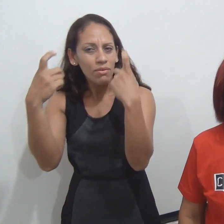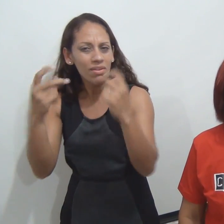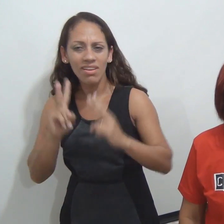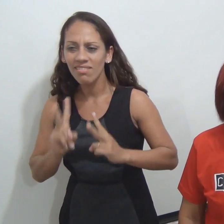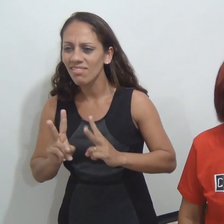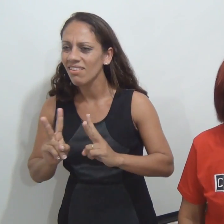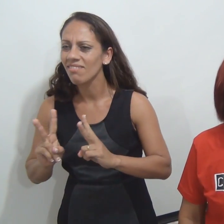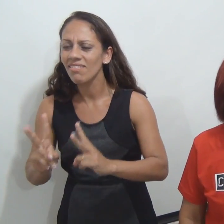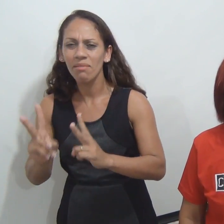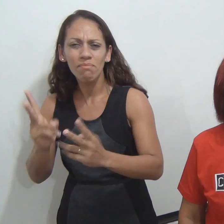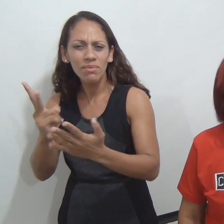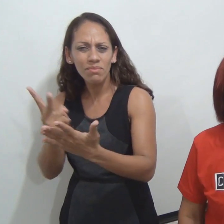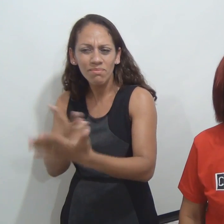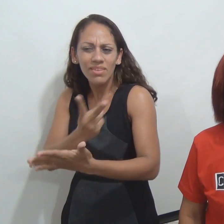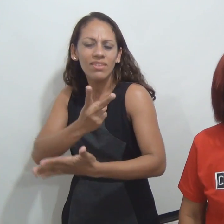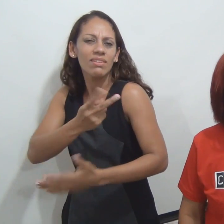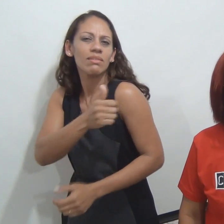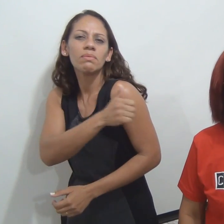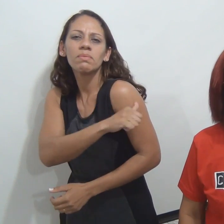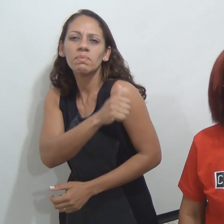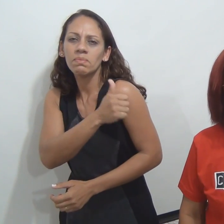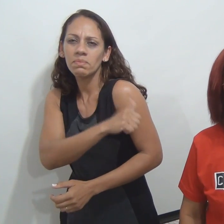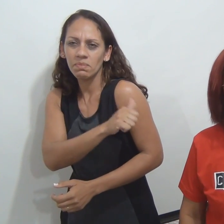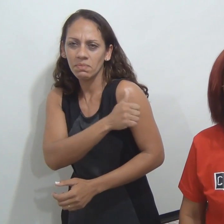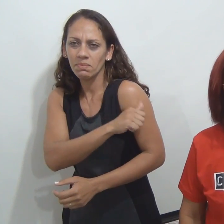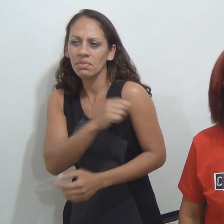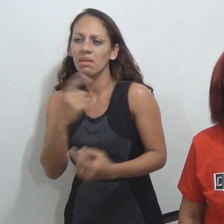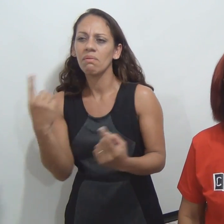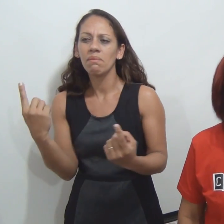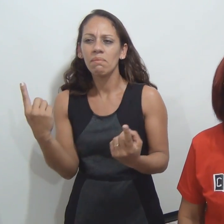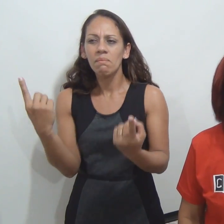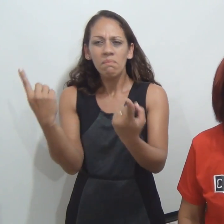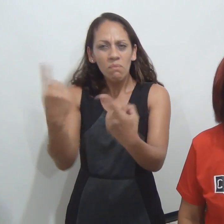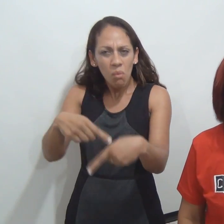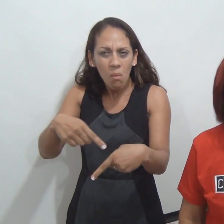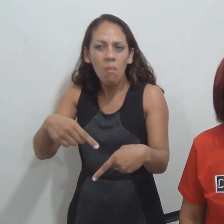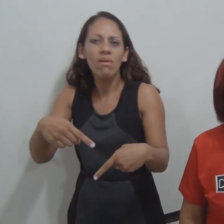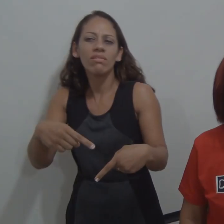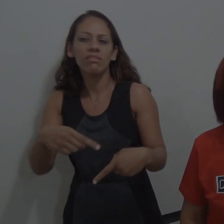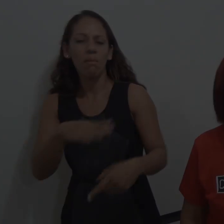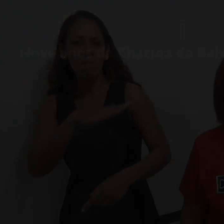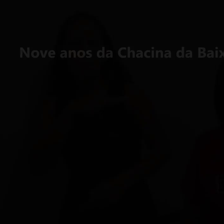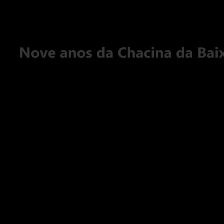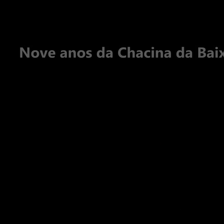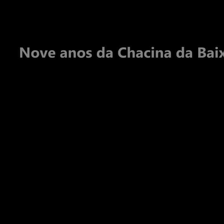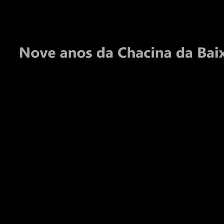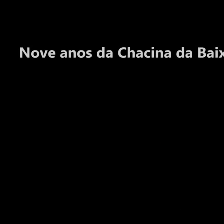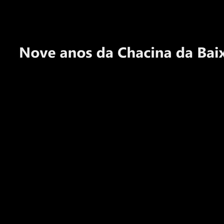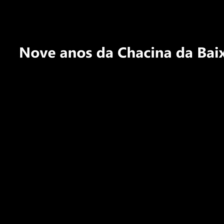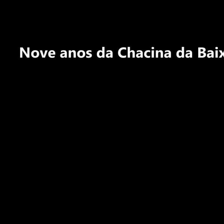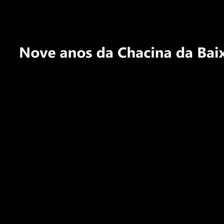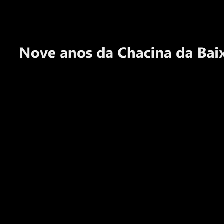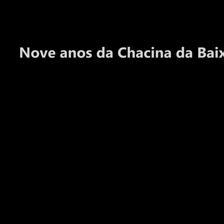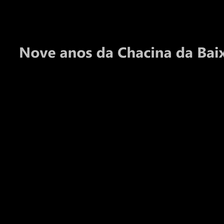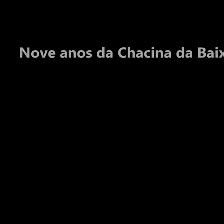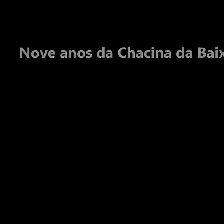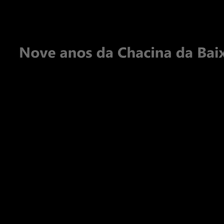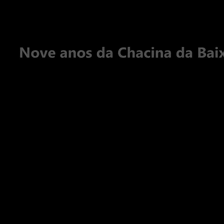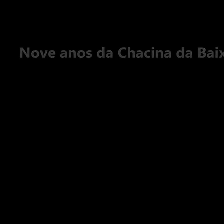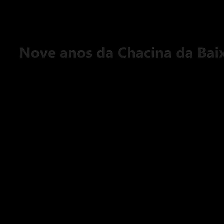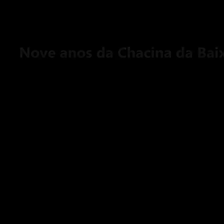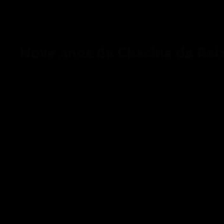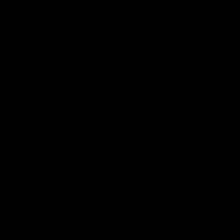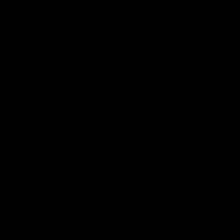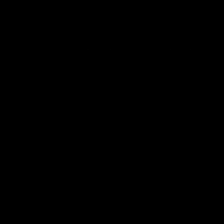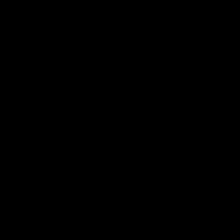e um ato de repúdio contra a morte dessa juventude, que continua morrendo no estado. Meu Deus,